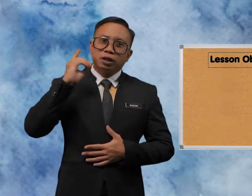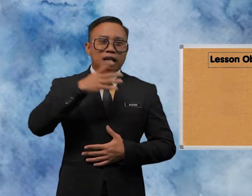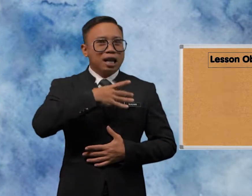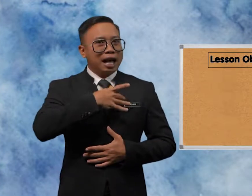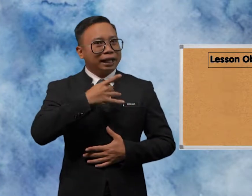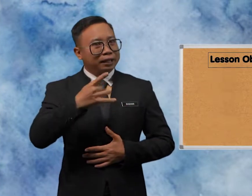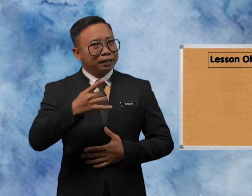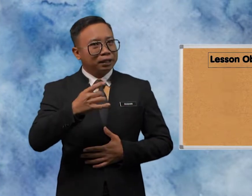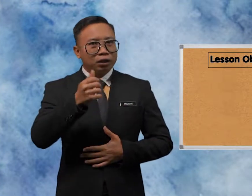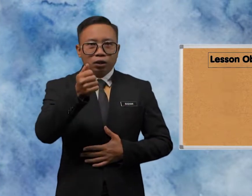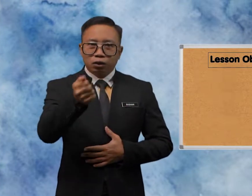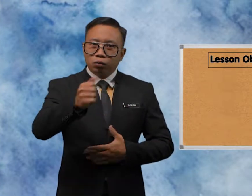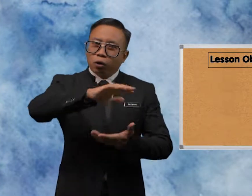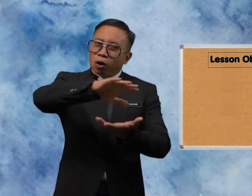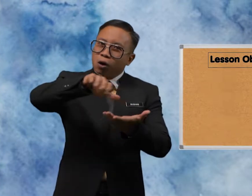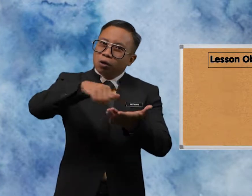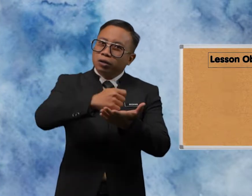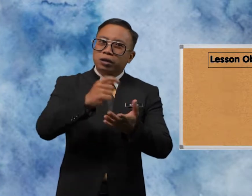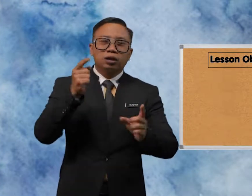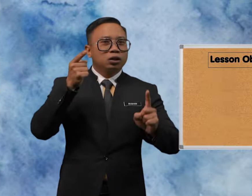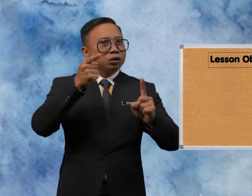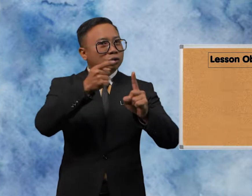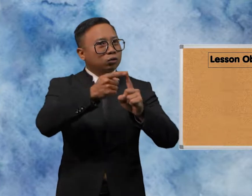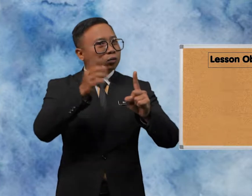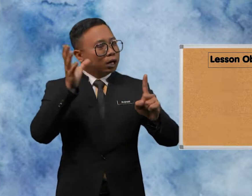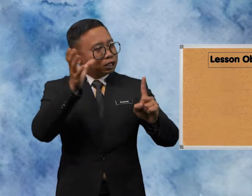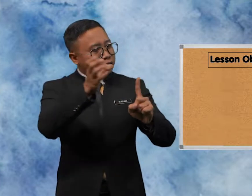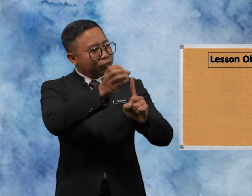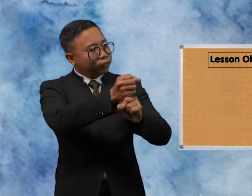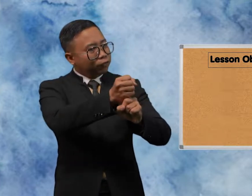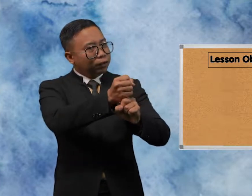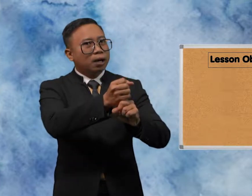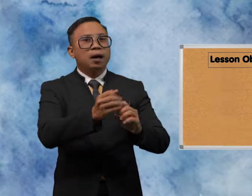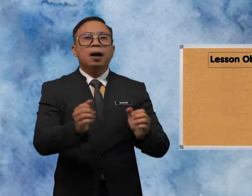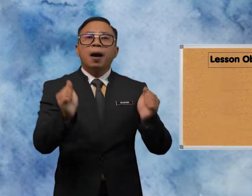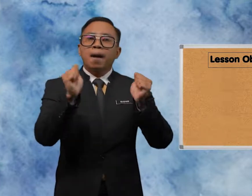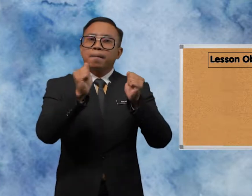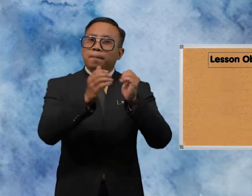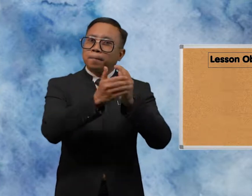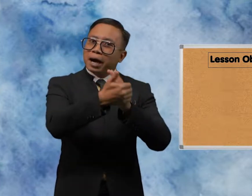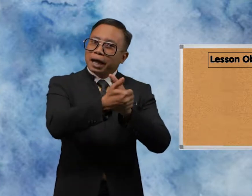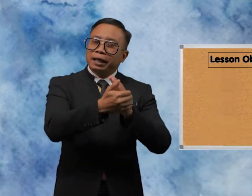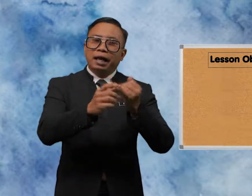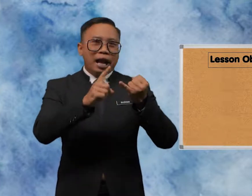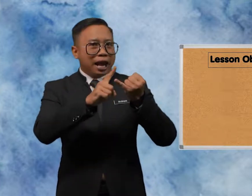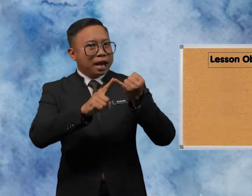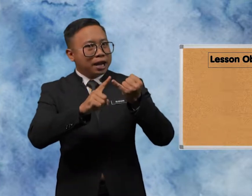like you all to achieve by end